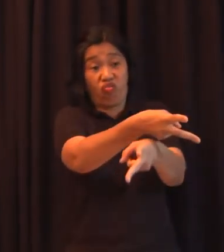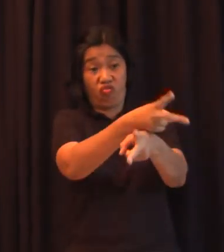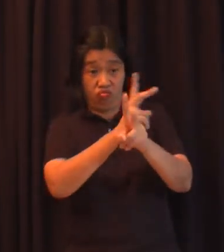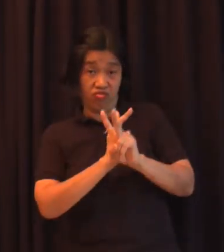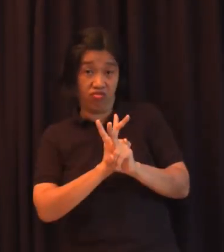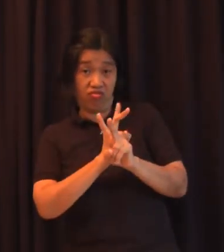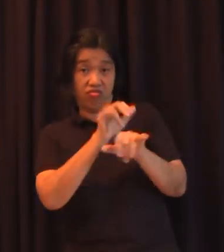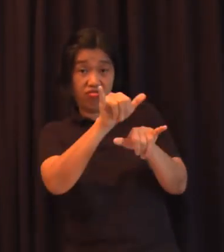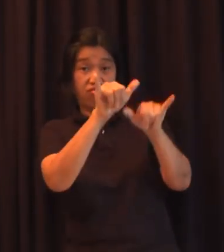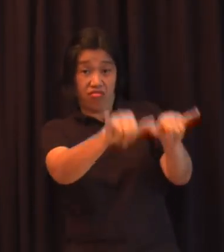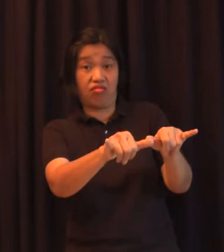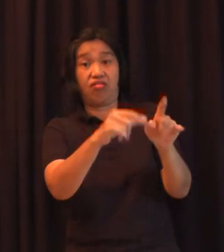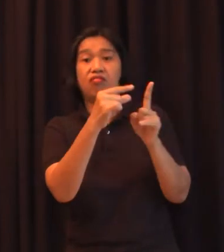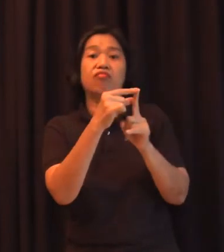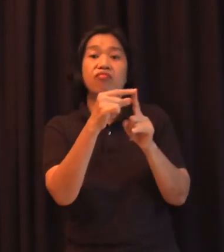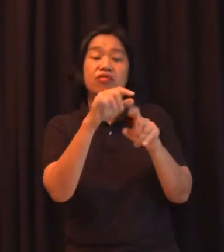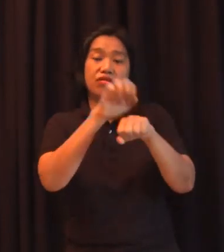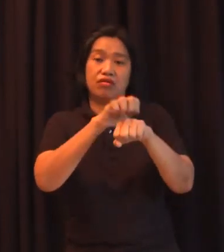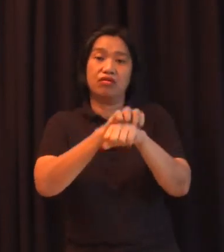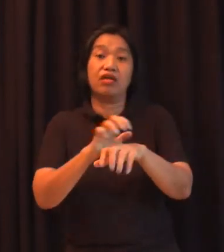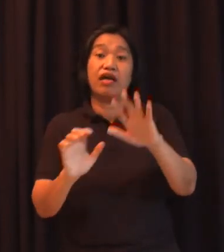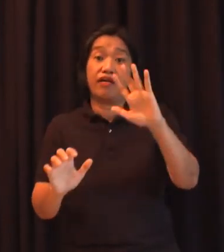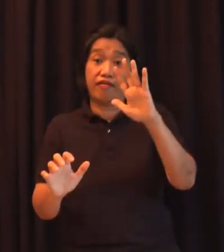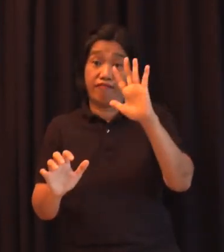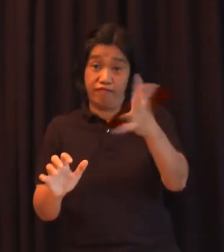may pang-lima at huling hakbang ito yung